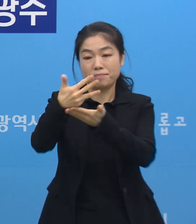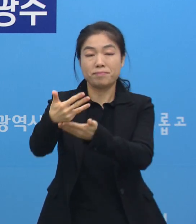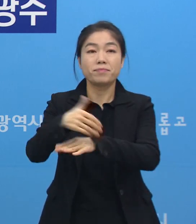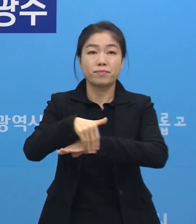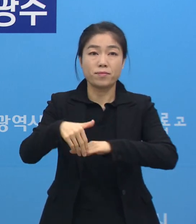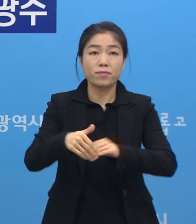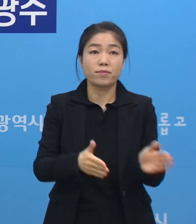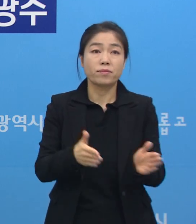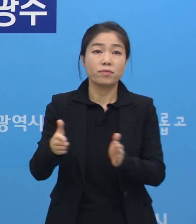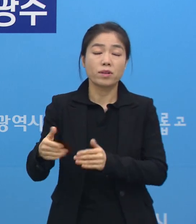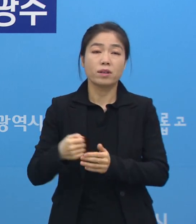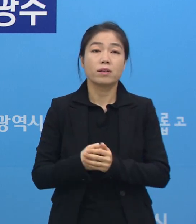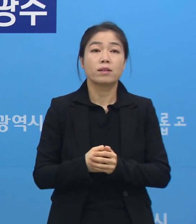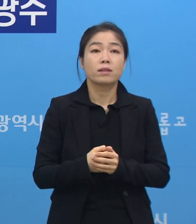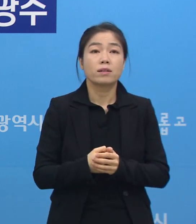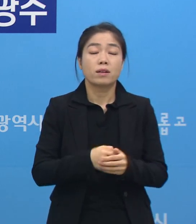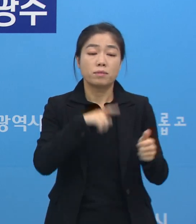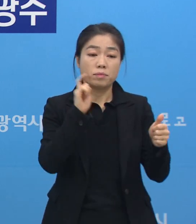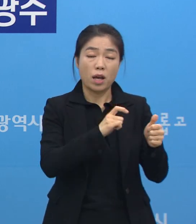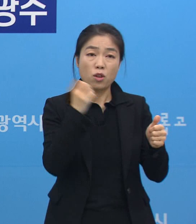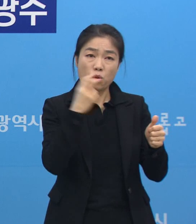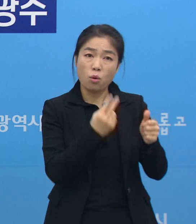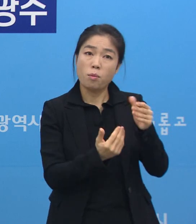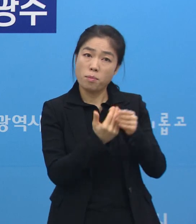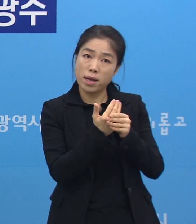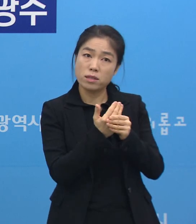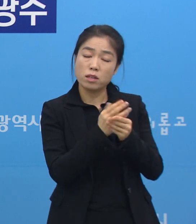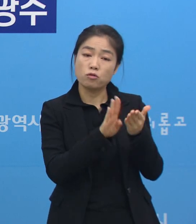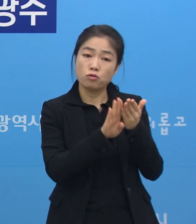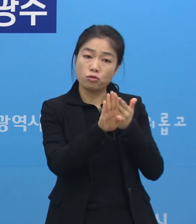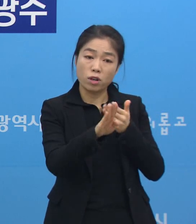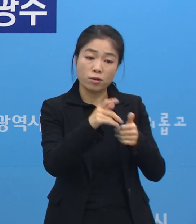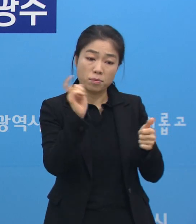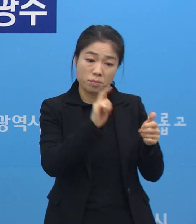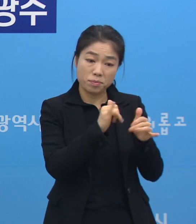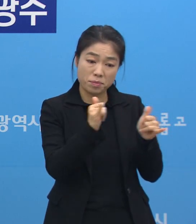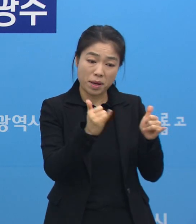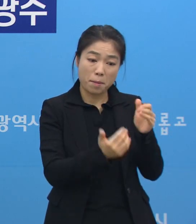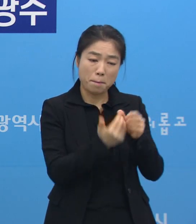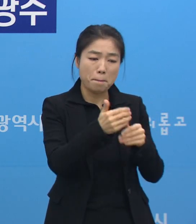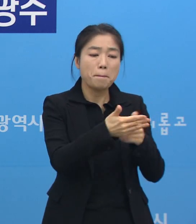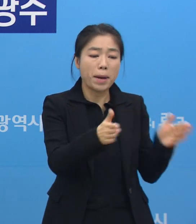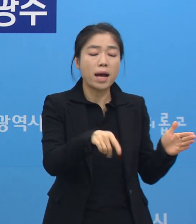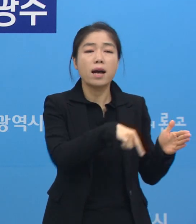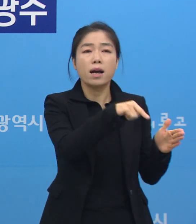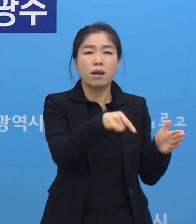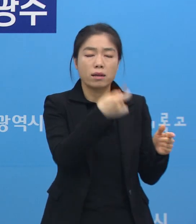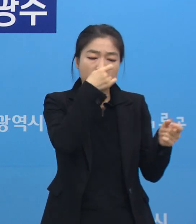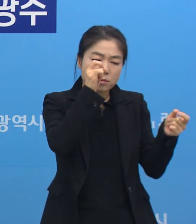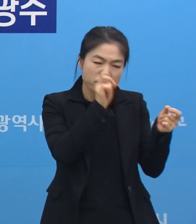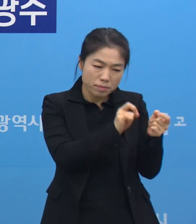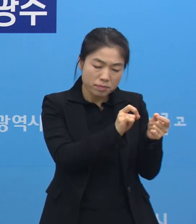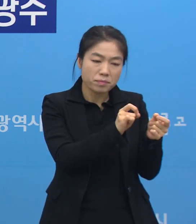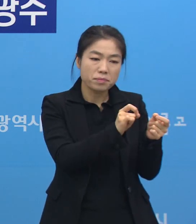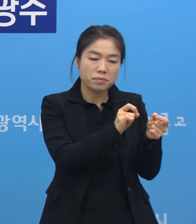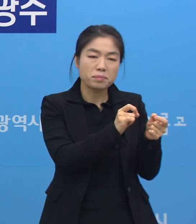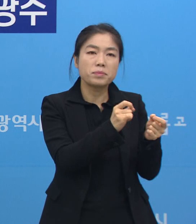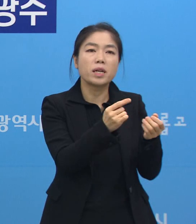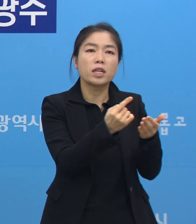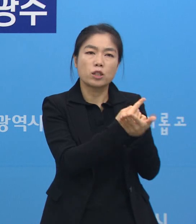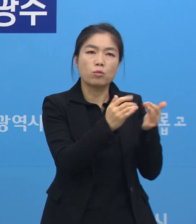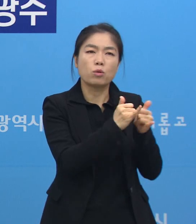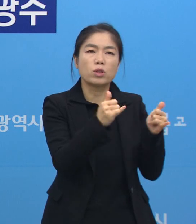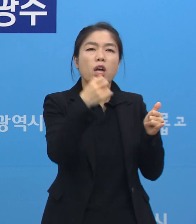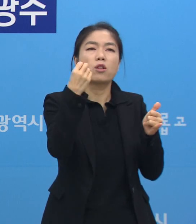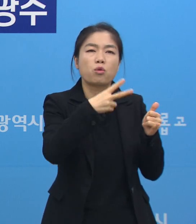그리고 아울러서 이제 저희들이 확진자가 또 발생하고 나면 그 확진자가 발생한 방에 또 밀접 접촉자는